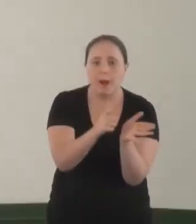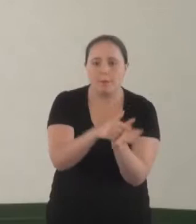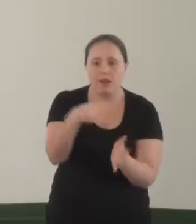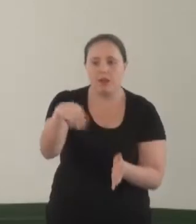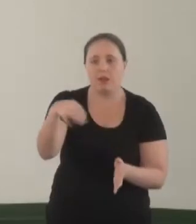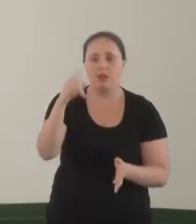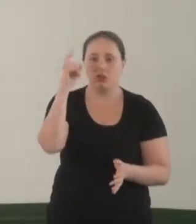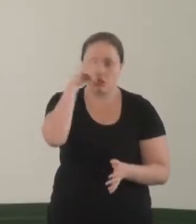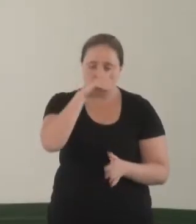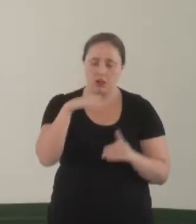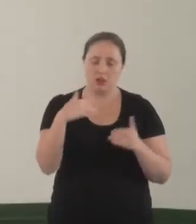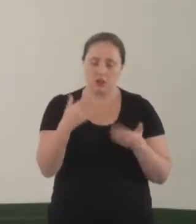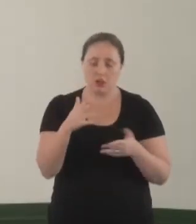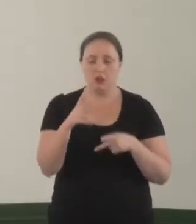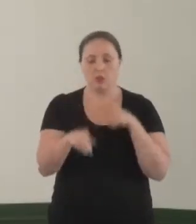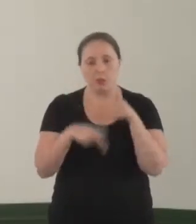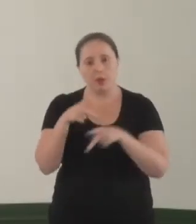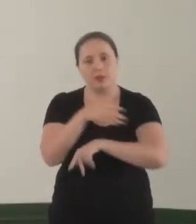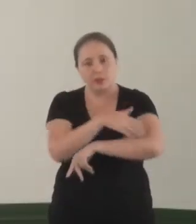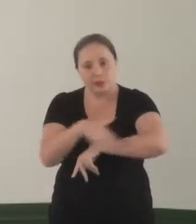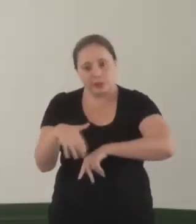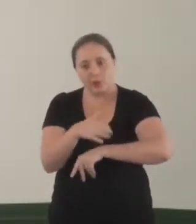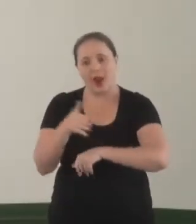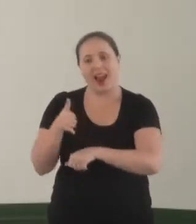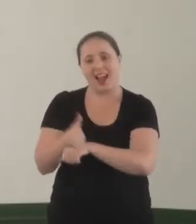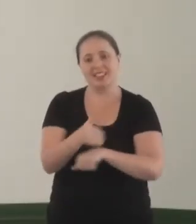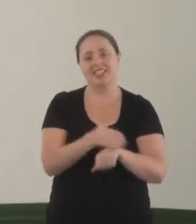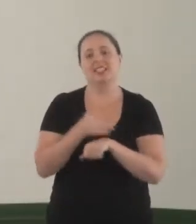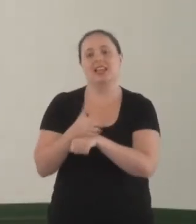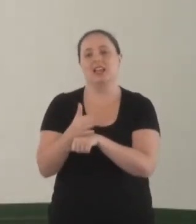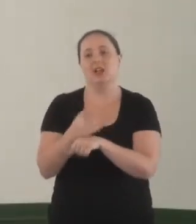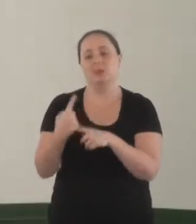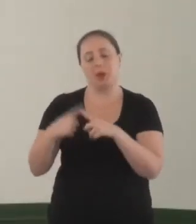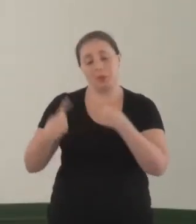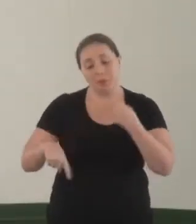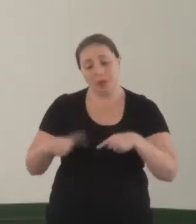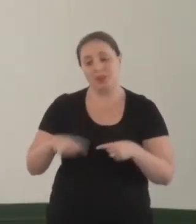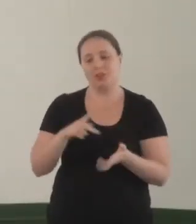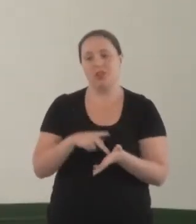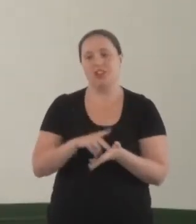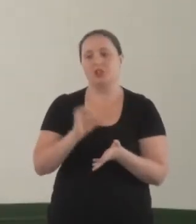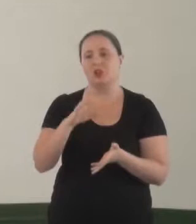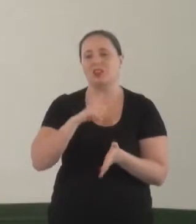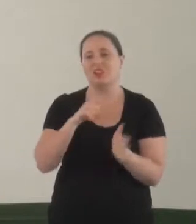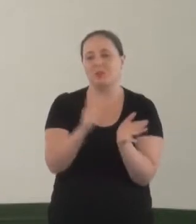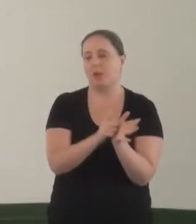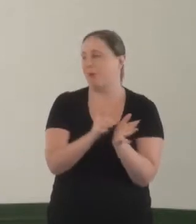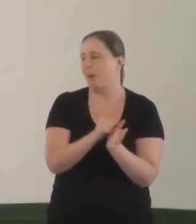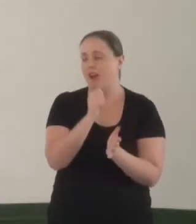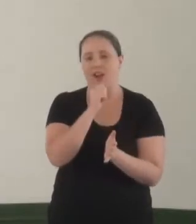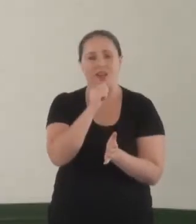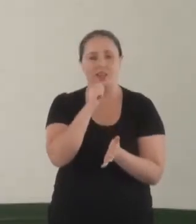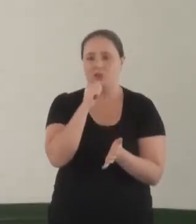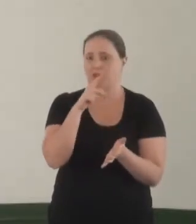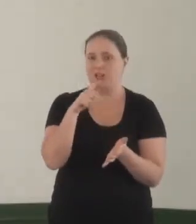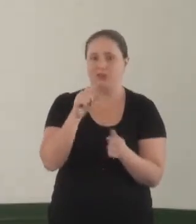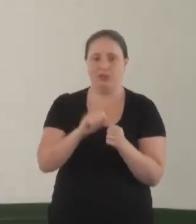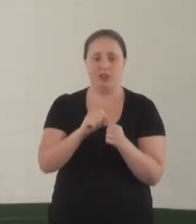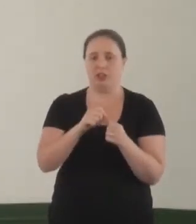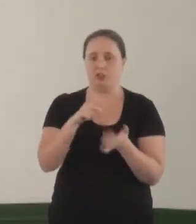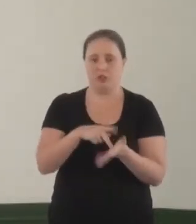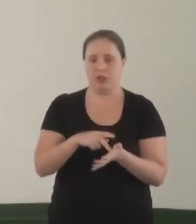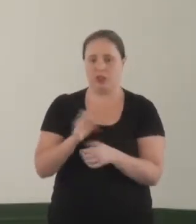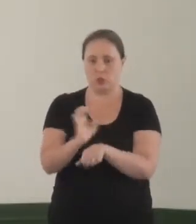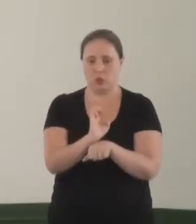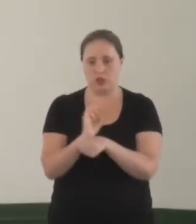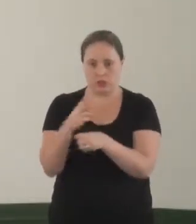acho que da população de rua, de acessar as políticas, é isso. Porque a política, de fato, só está no papel, ela ainda não está sendo executada nesses